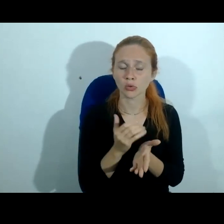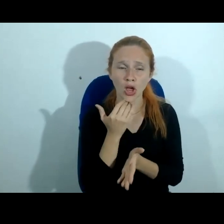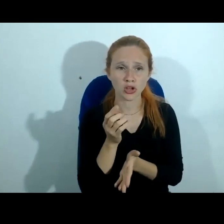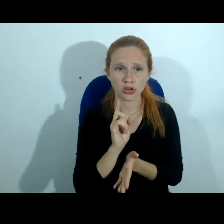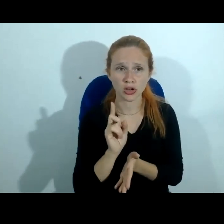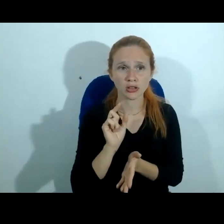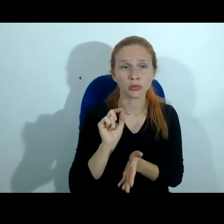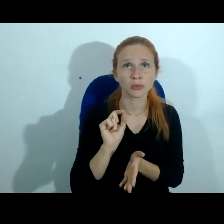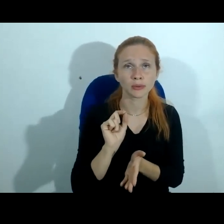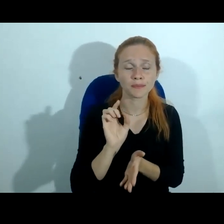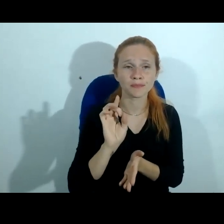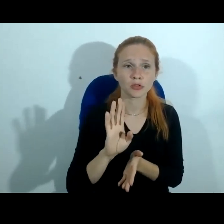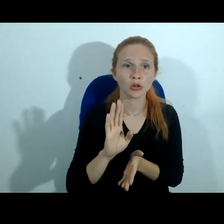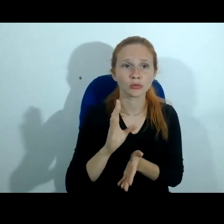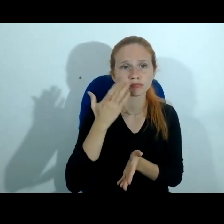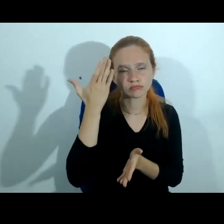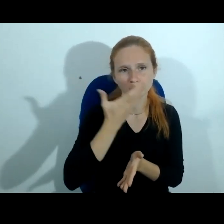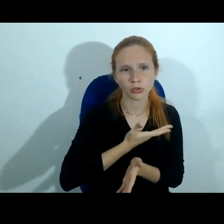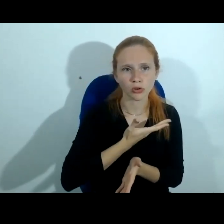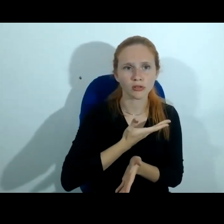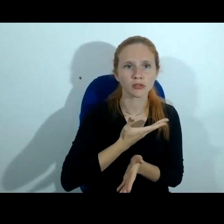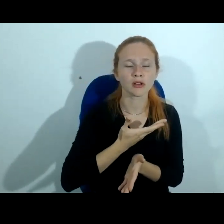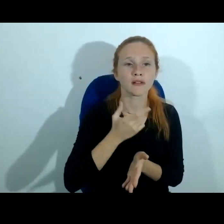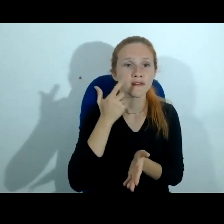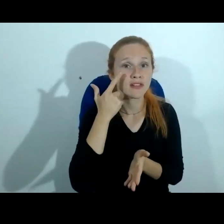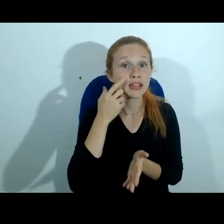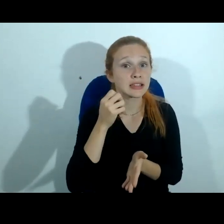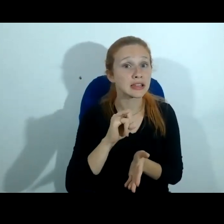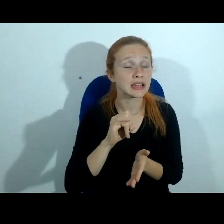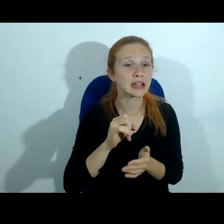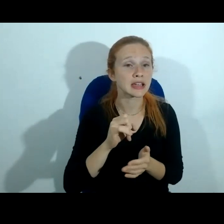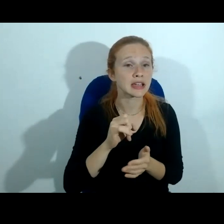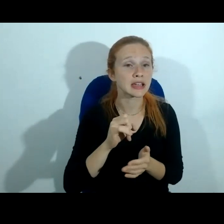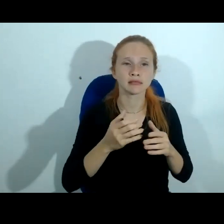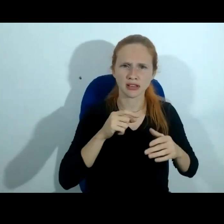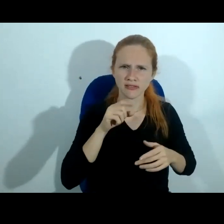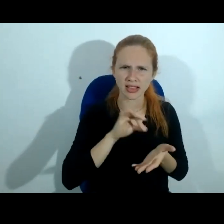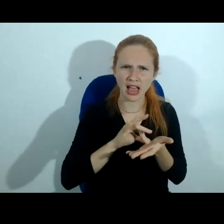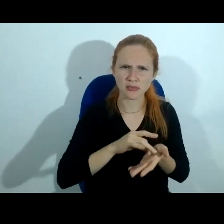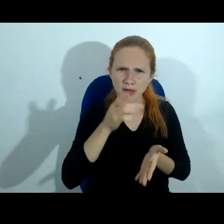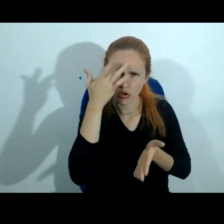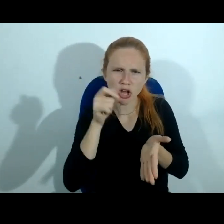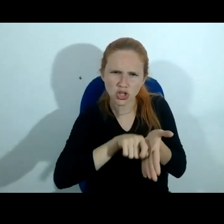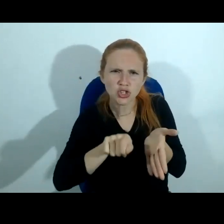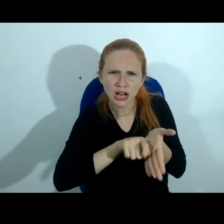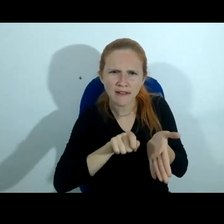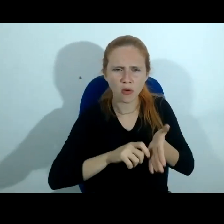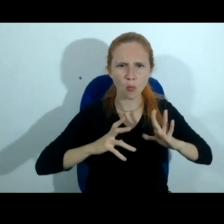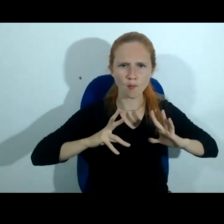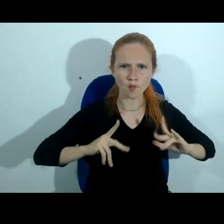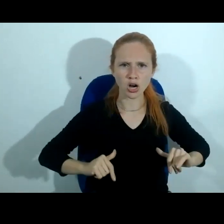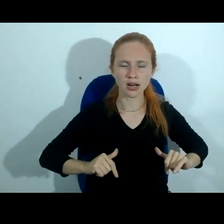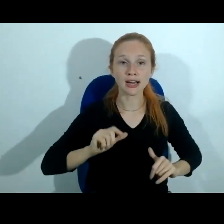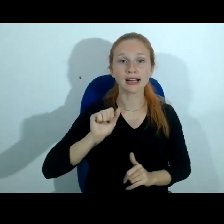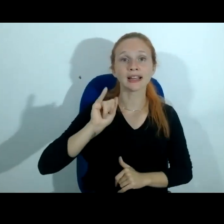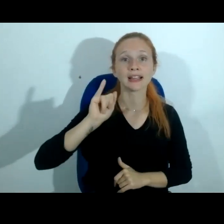admitida ou validada a autoria a autenticidade mas a integridade ela também é assegurada integridade tem